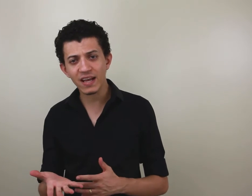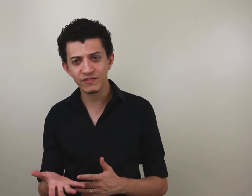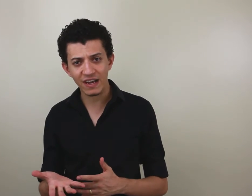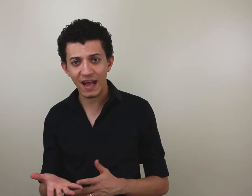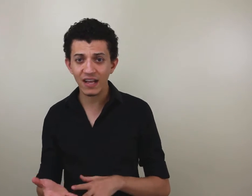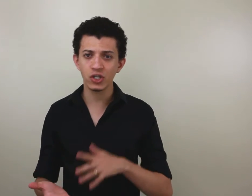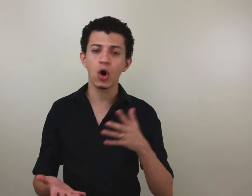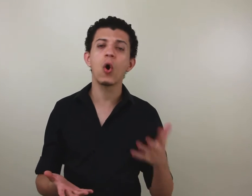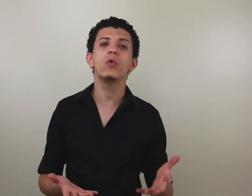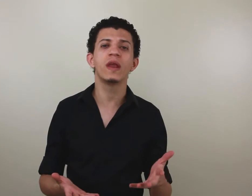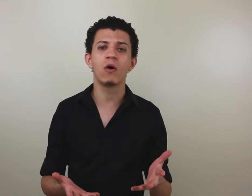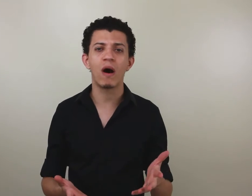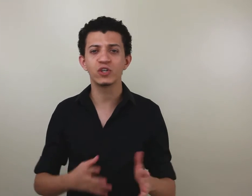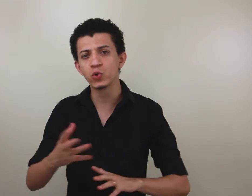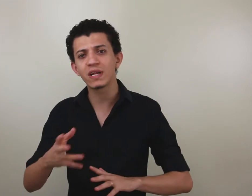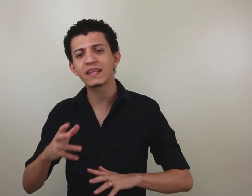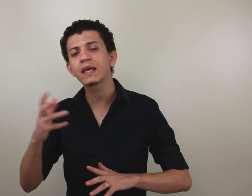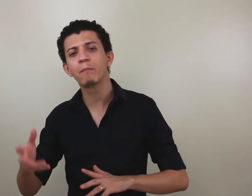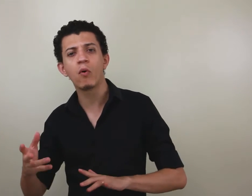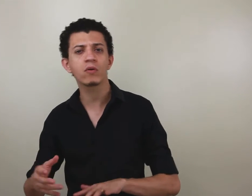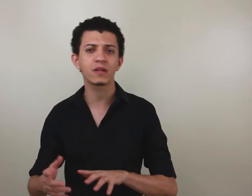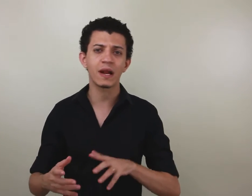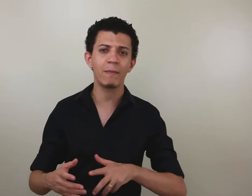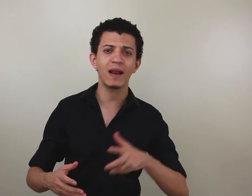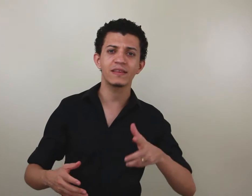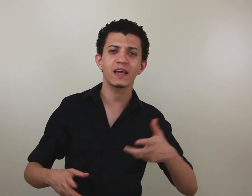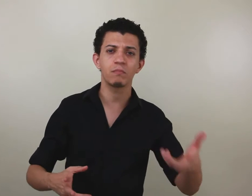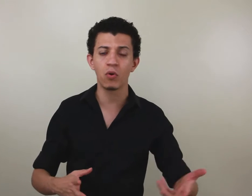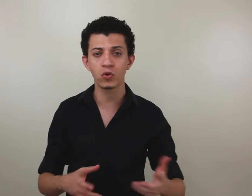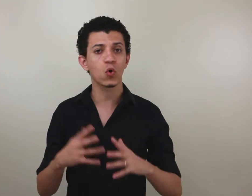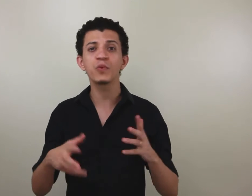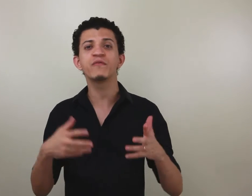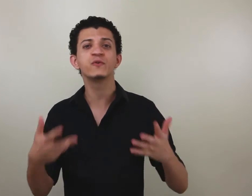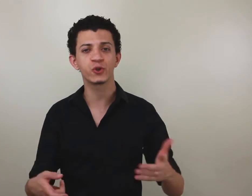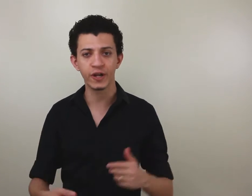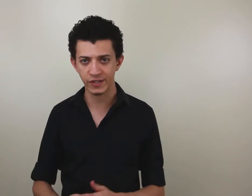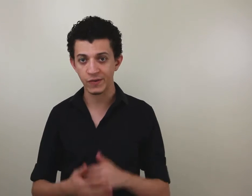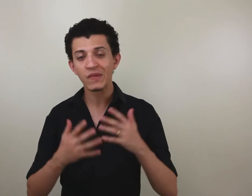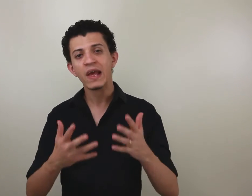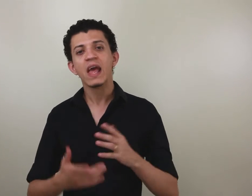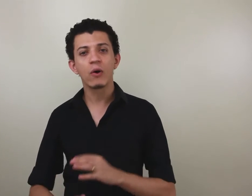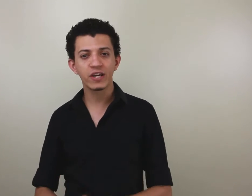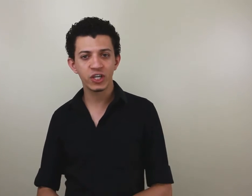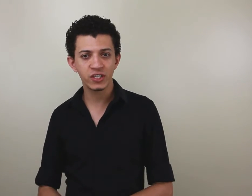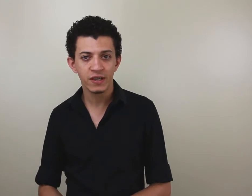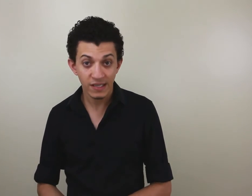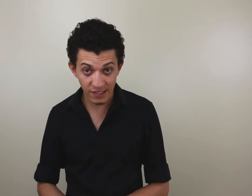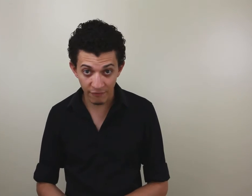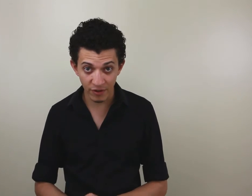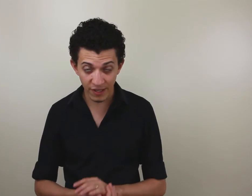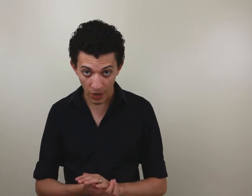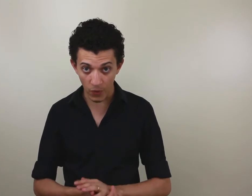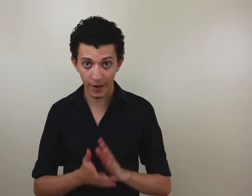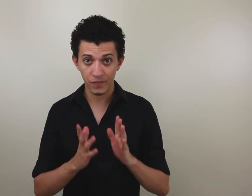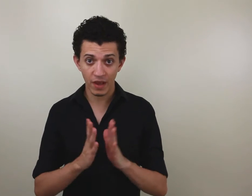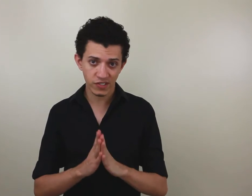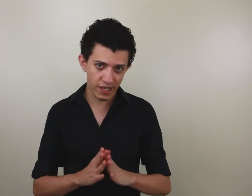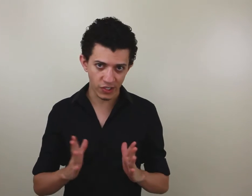de verdade ou não? Ajuda até que ponto, atrapalha até que ponto, como que funciona isso? É o que a gente está vendo aqui agora. E é o seguinte,